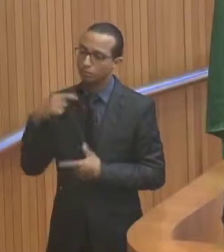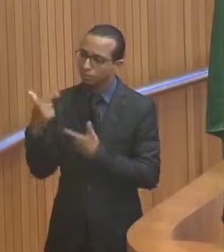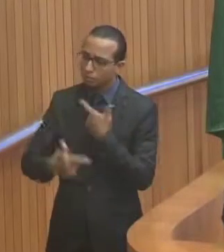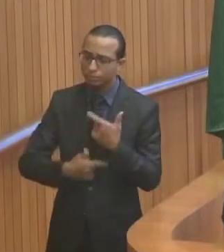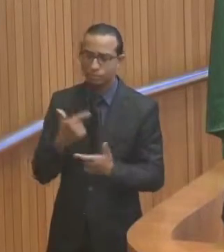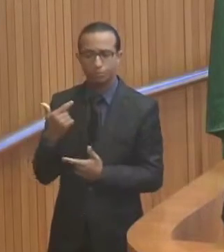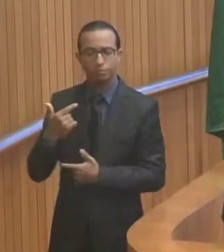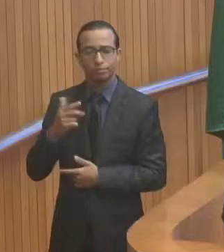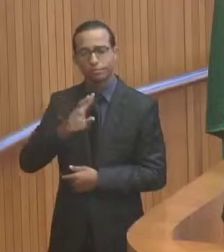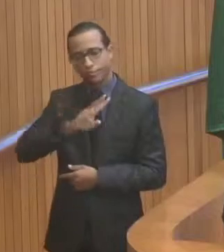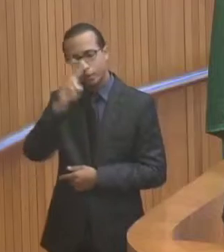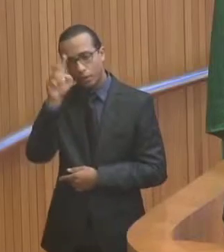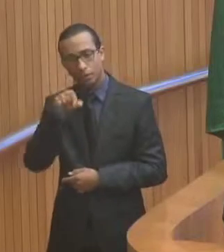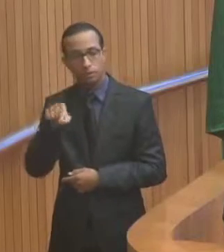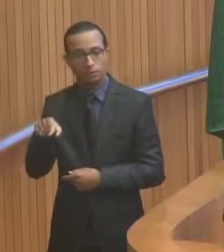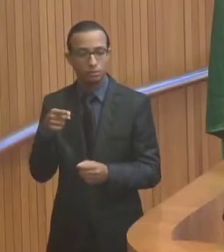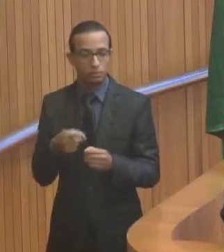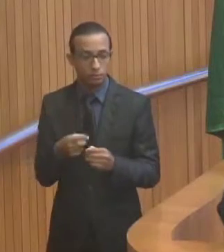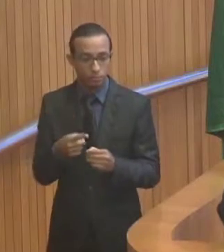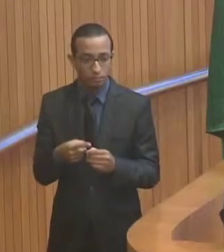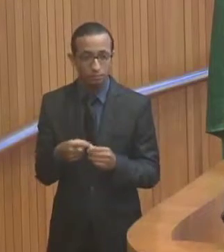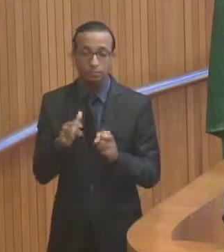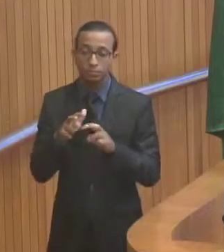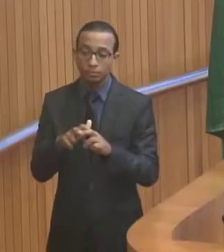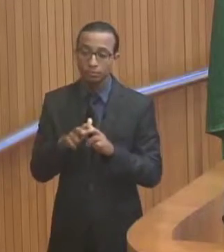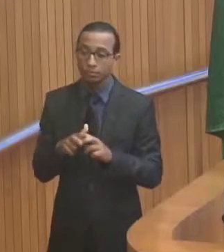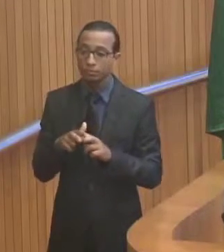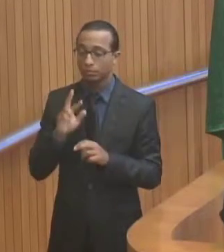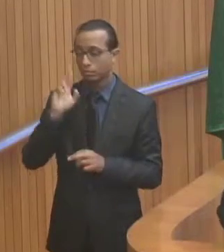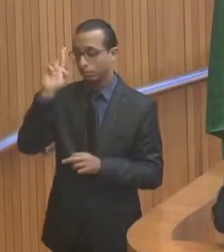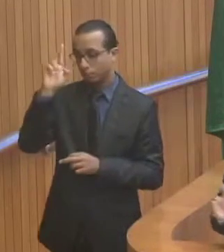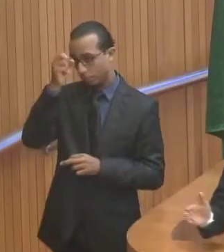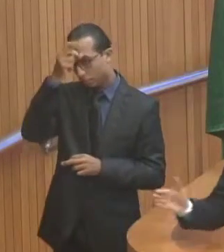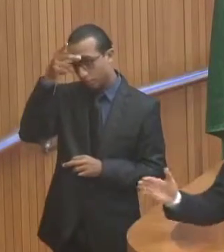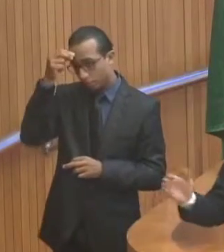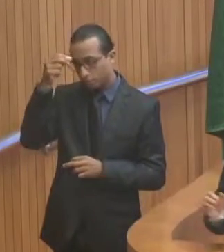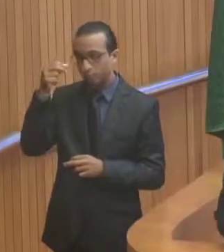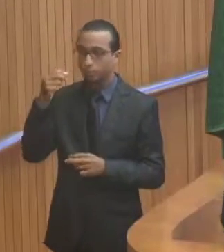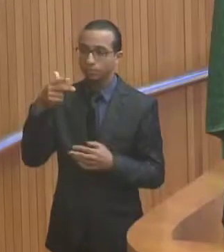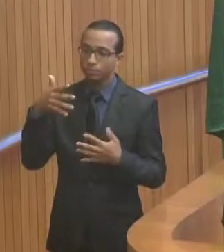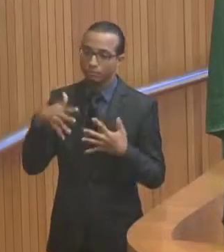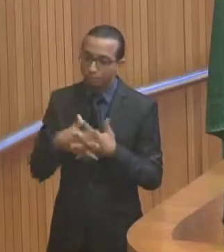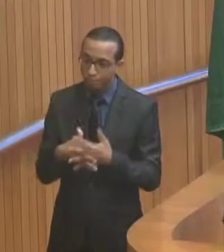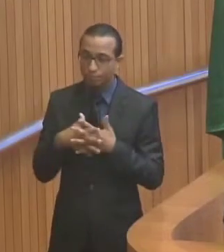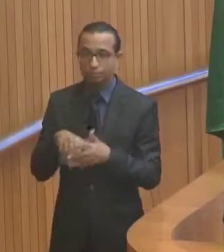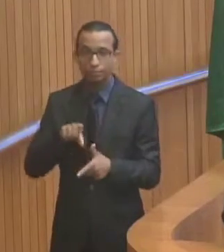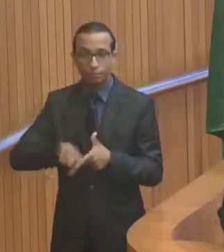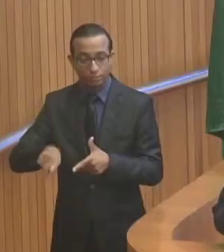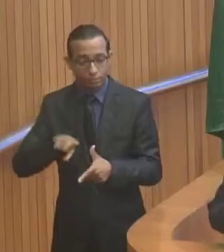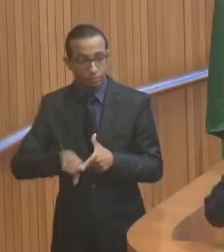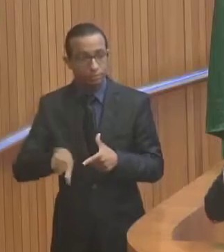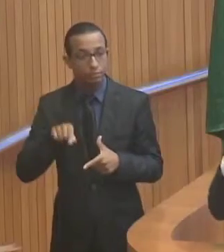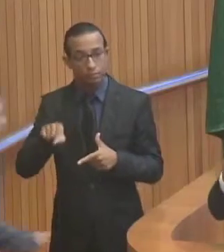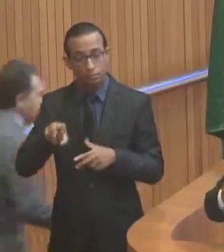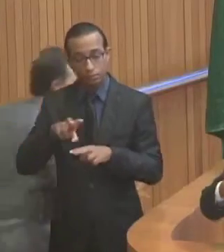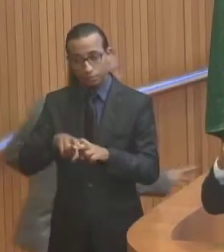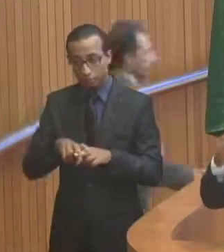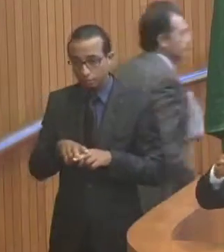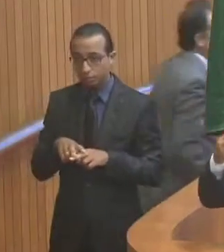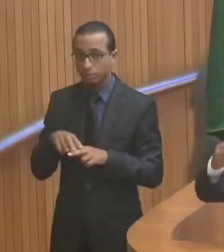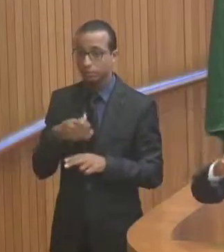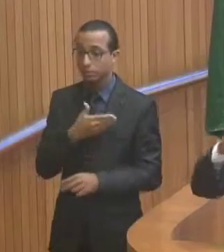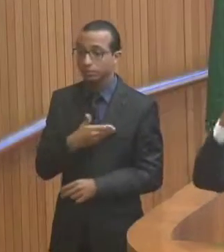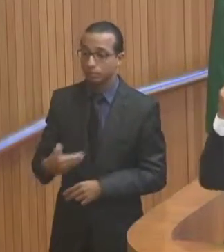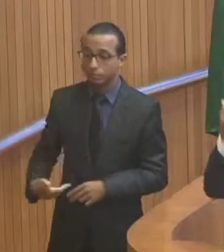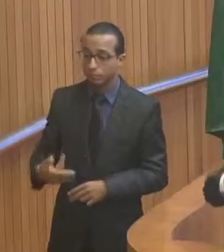tremenda naquele município, por conta de uma gestão municipal desastrosa, e por conta dos descasos